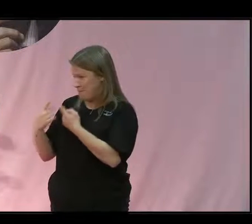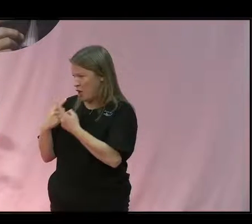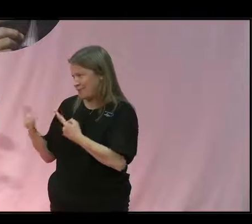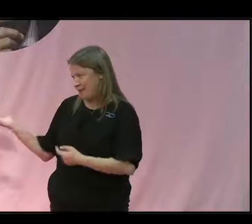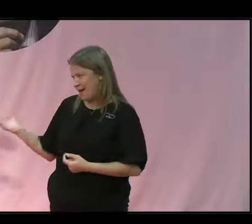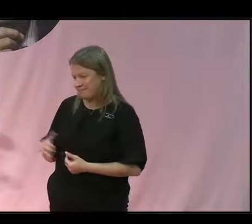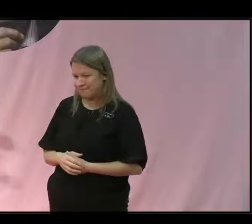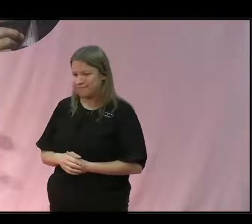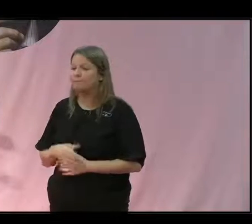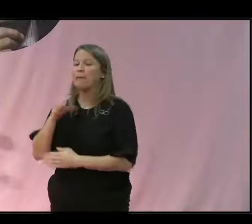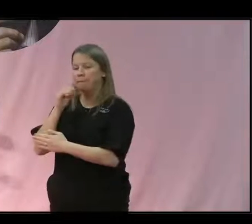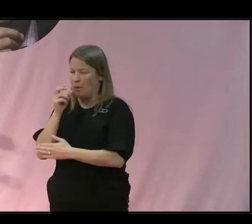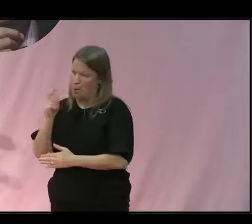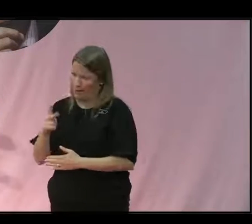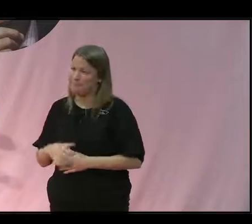Ja, men precis.